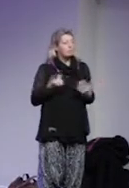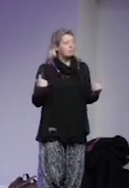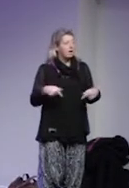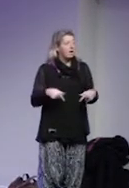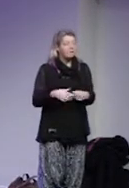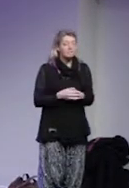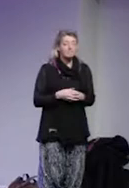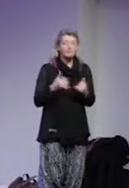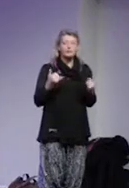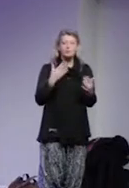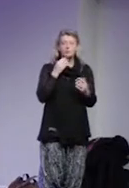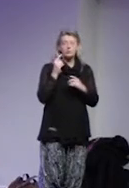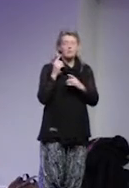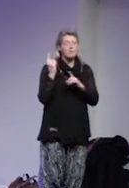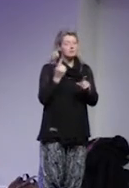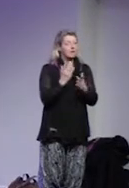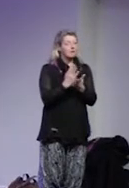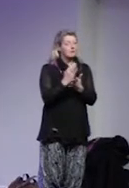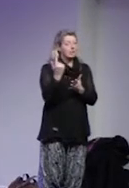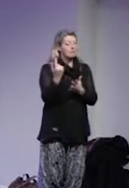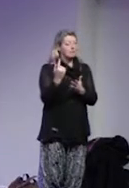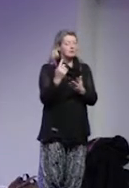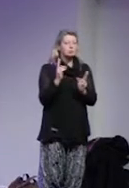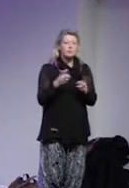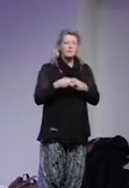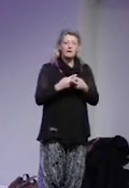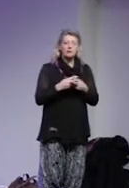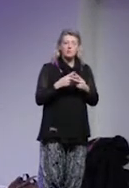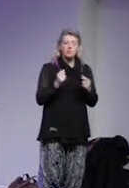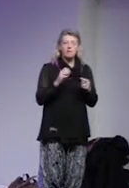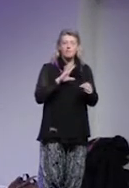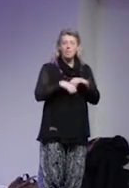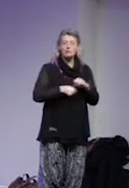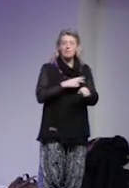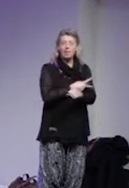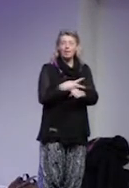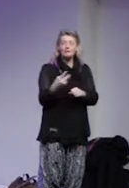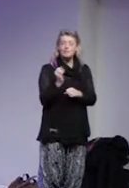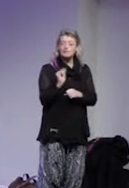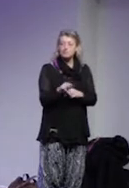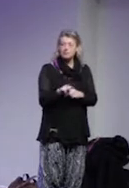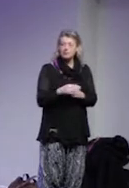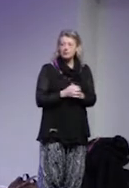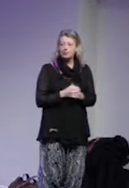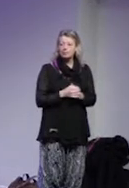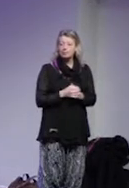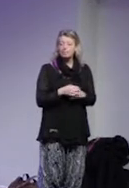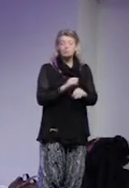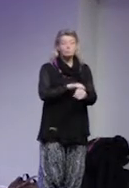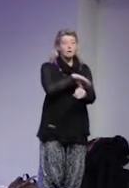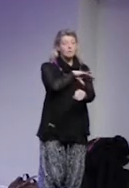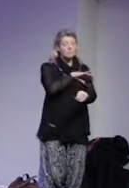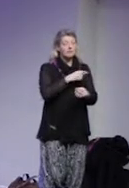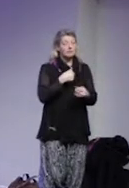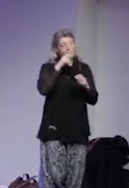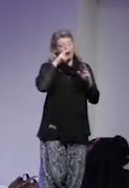Idag ska vi prata om mänskliga rättigheter som verktyg mot våtsam extremism. Och bakgrunden till det är att